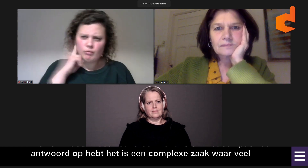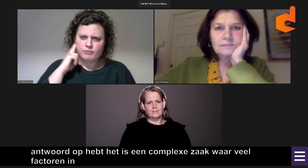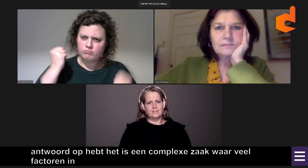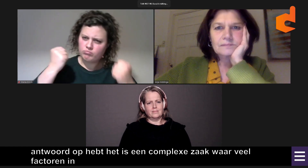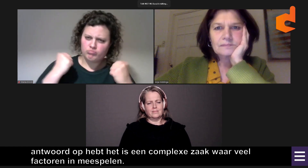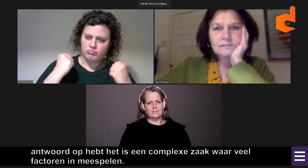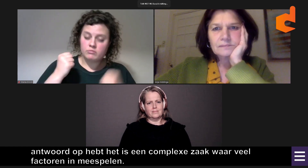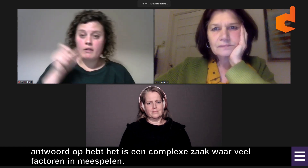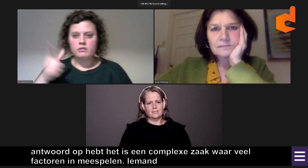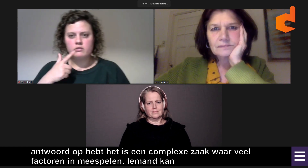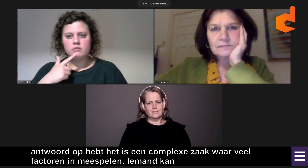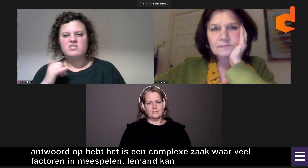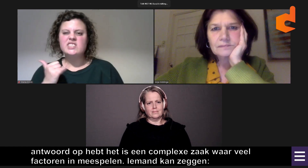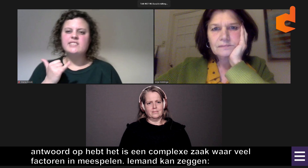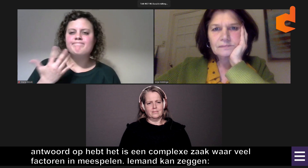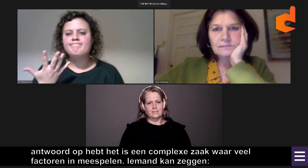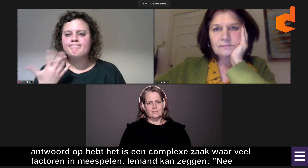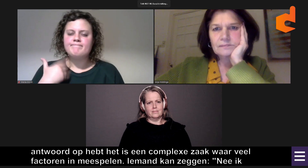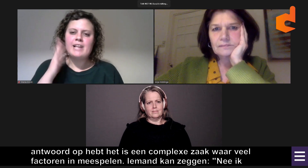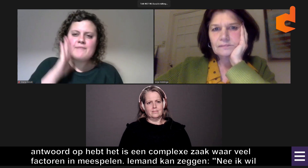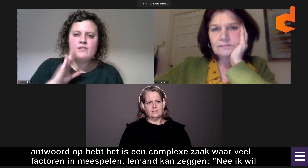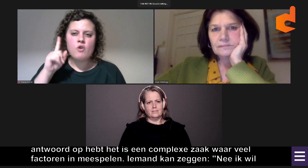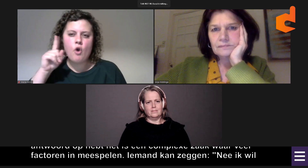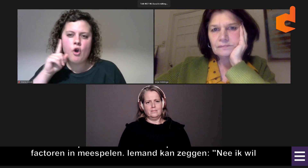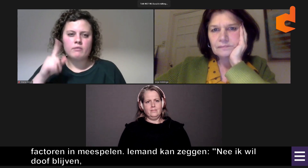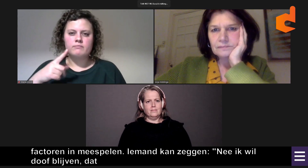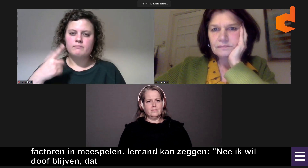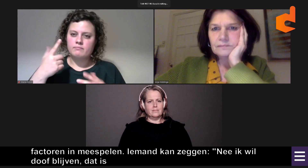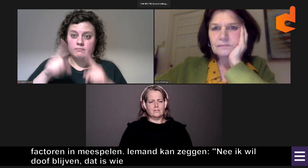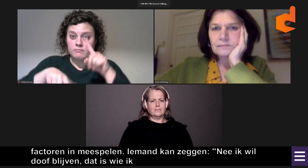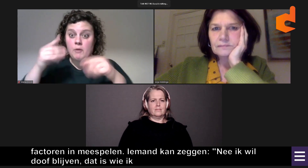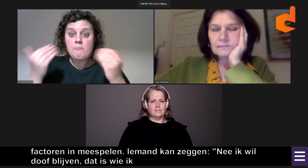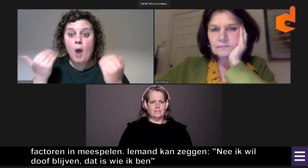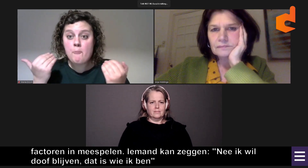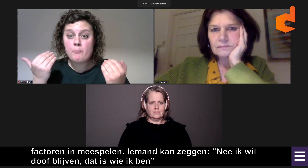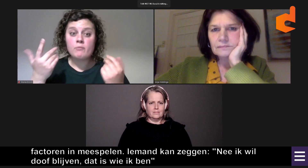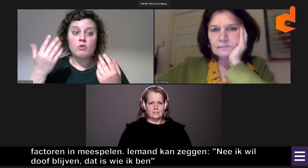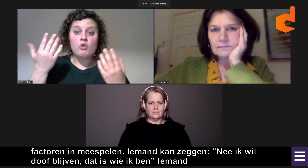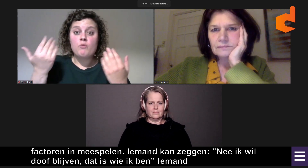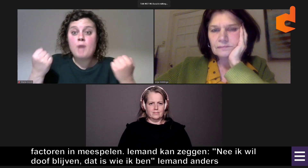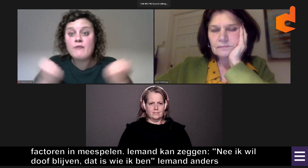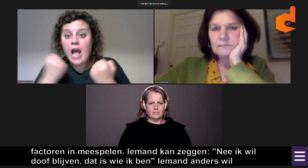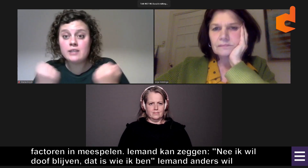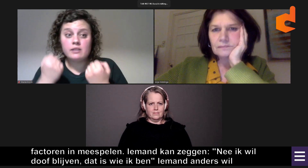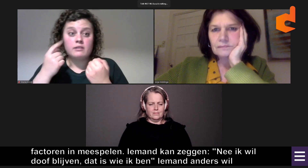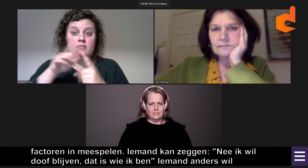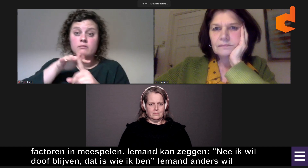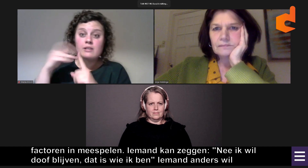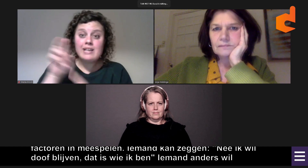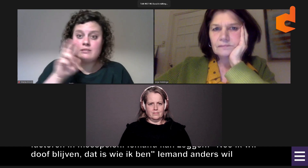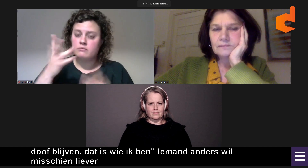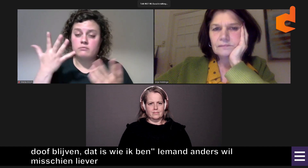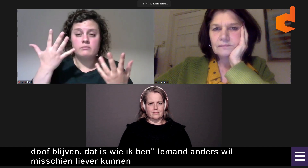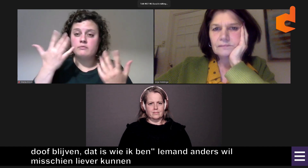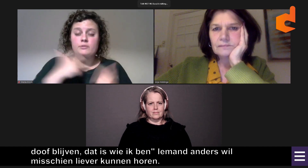zou kunnen zeggen van, nee hoor, ik wil doof blijven. Dat is wat ik ben. En er kan een ander zijn die zegt, ja, ik wil toch liever kunnen horen. En die verschillen zijn